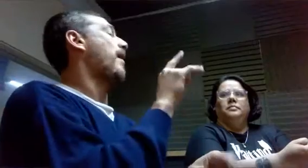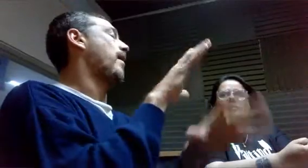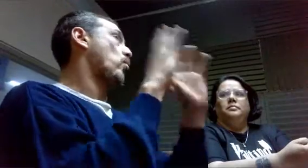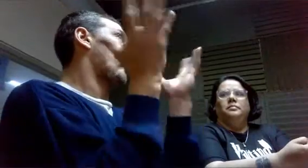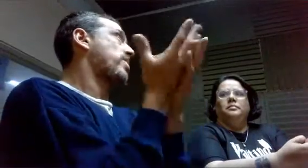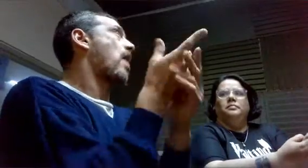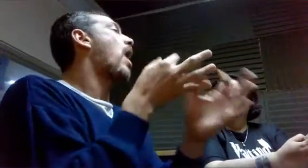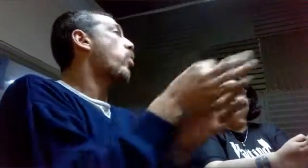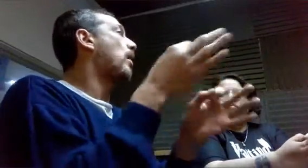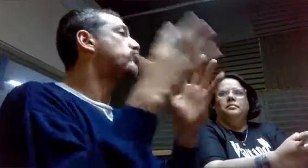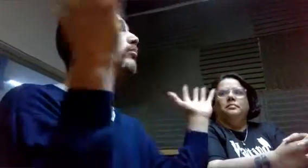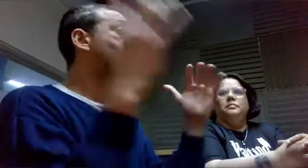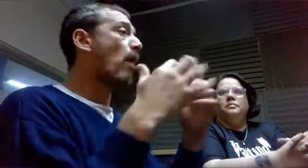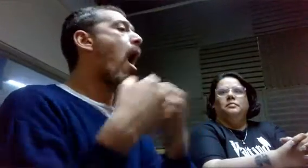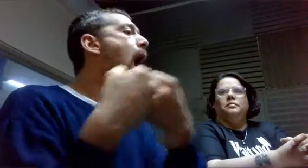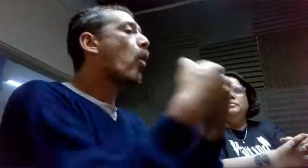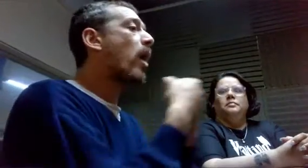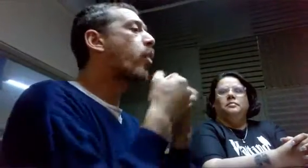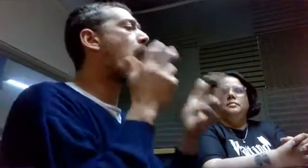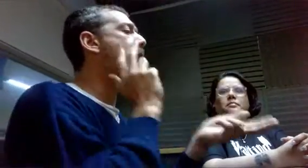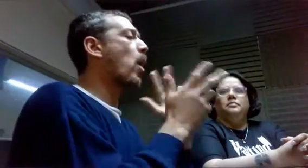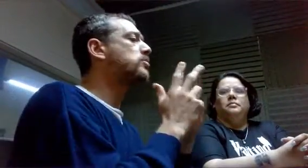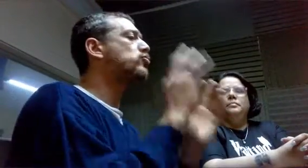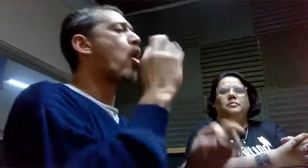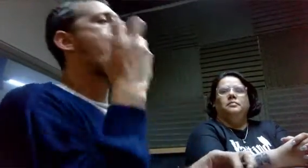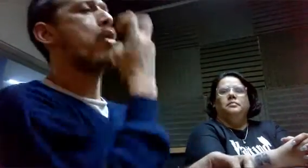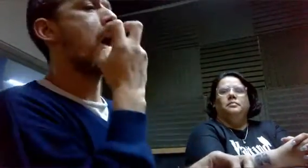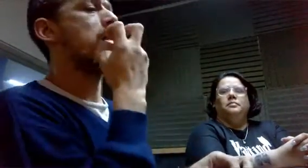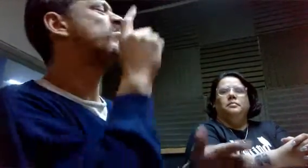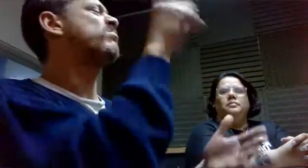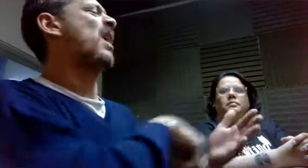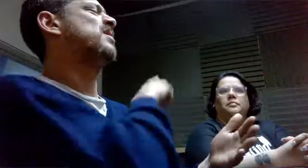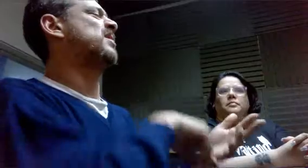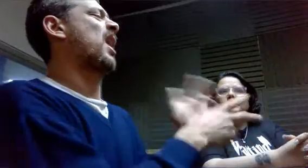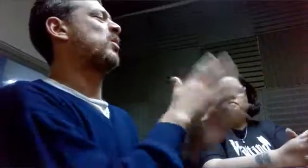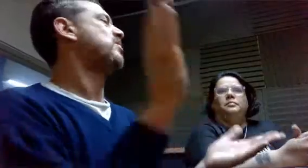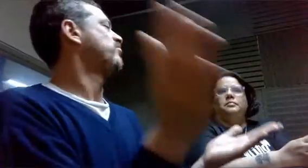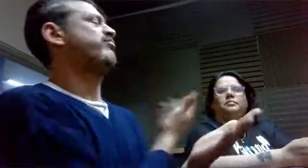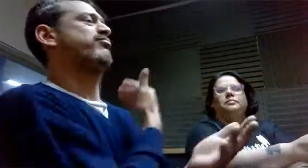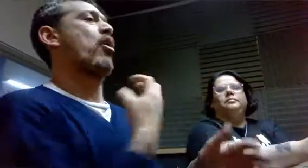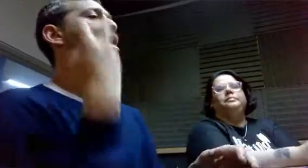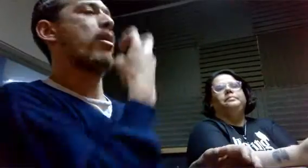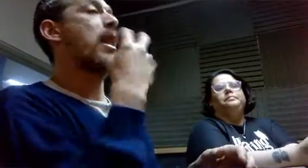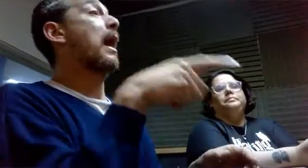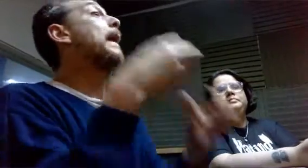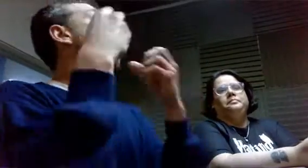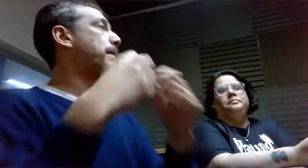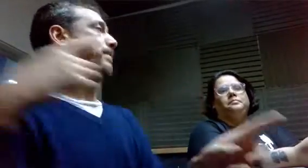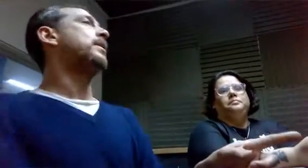primero. Fue el primer Congreso Mundial de Educación. Y debatieron si venía, si se enseñaba la lengua